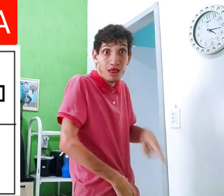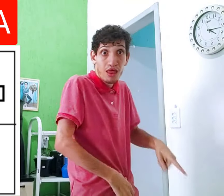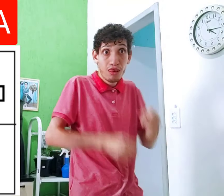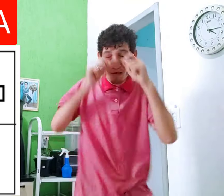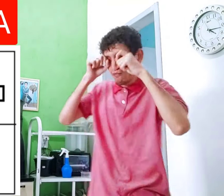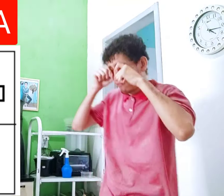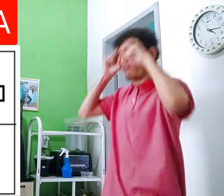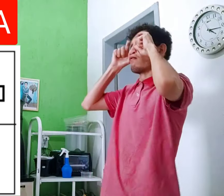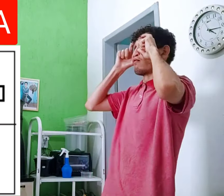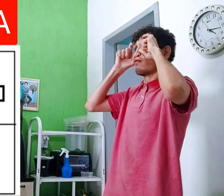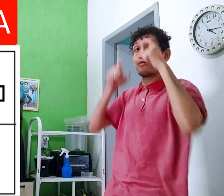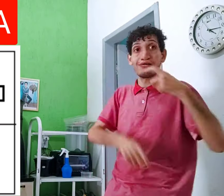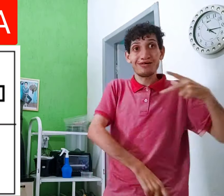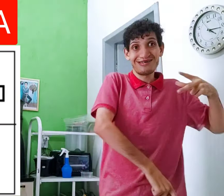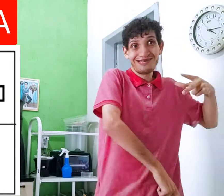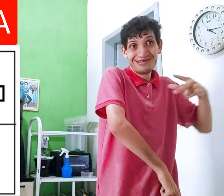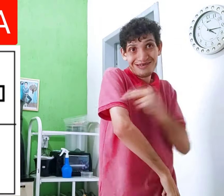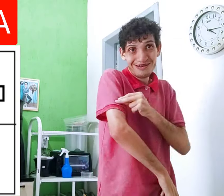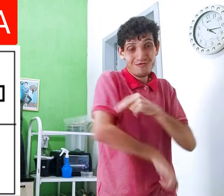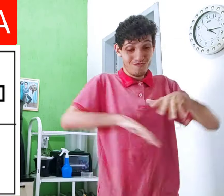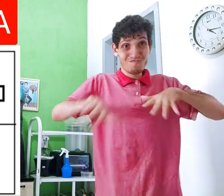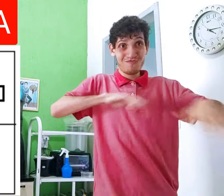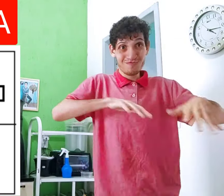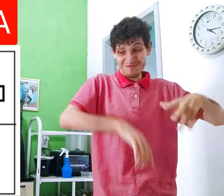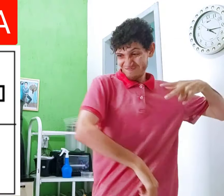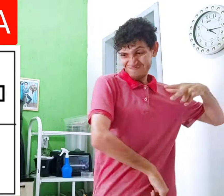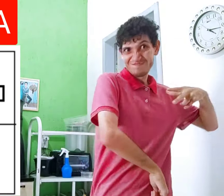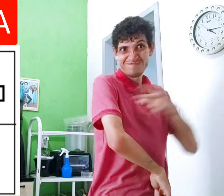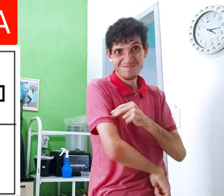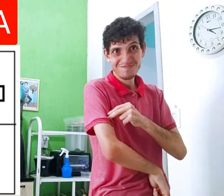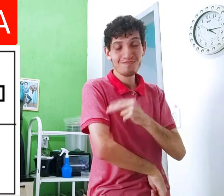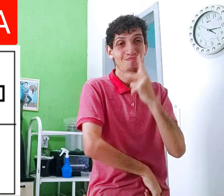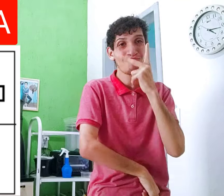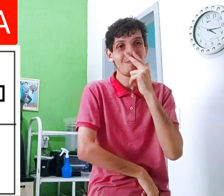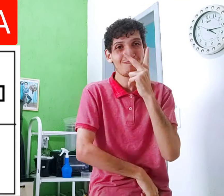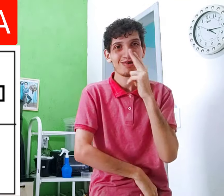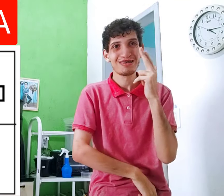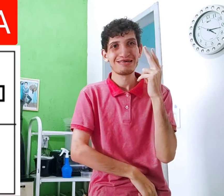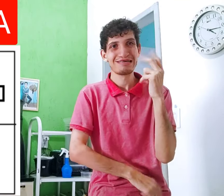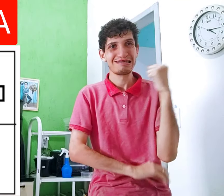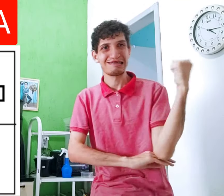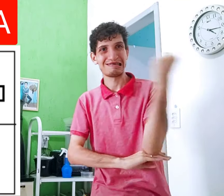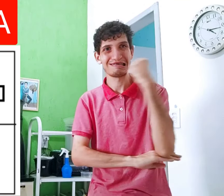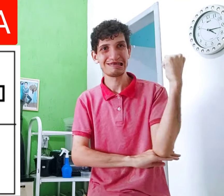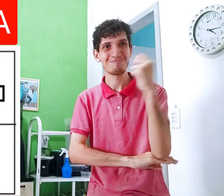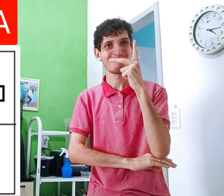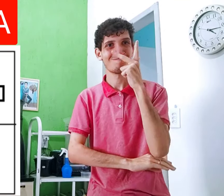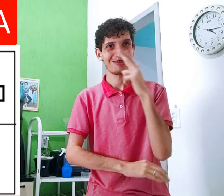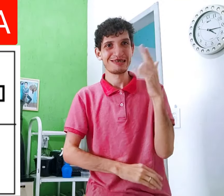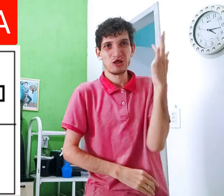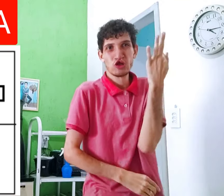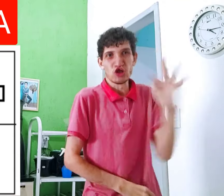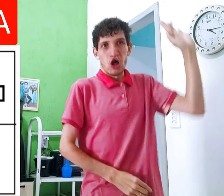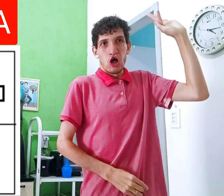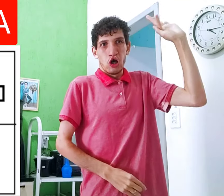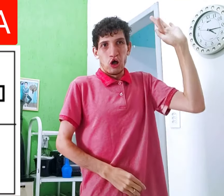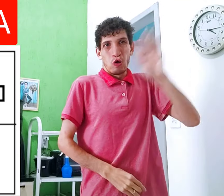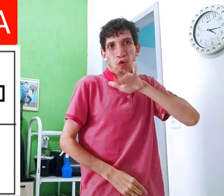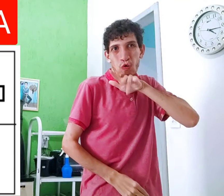sobre esse sinal para ter uma vacina, eles ficaram assustados por causa desse movimento. Parece que é grave, parece que vai